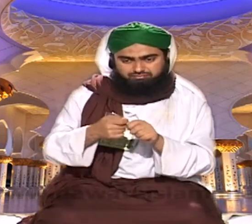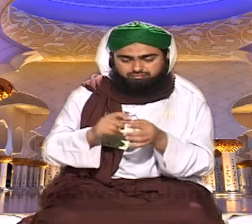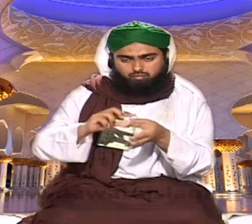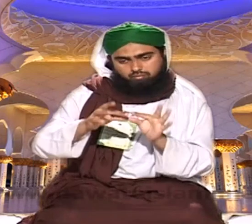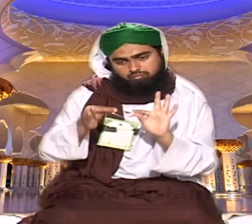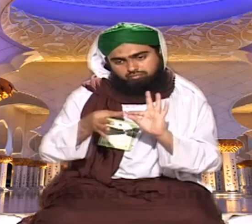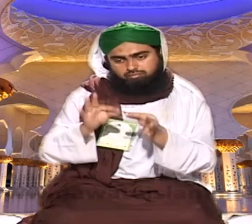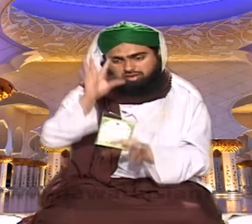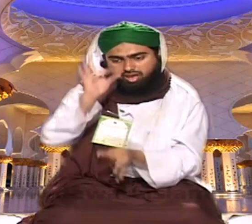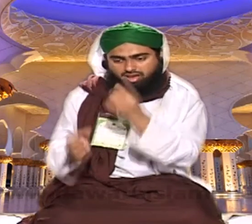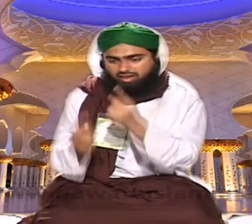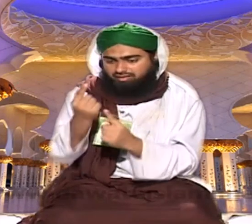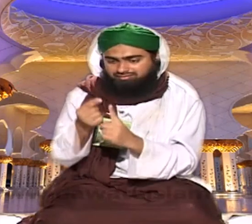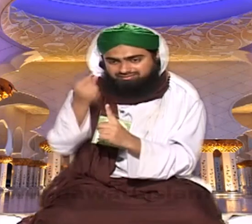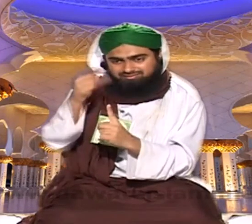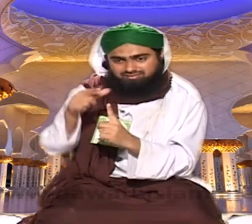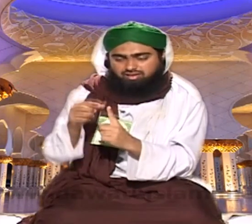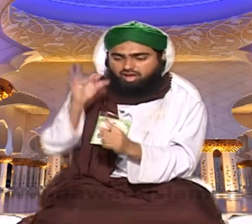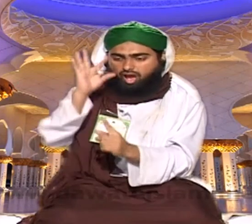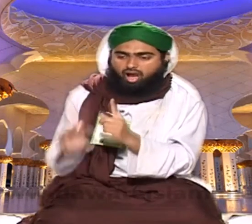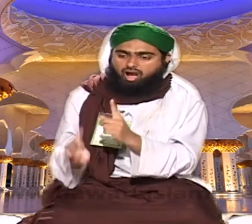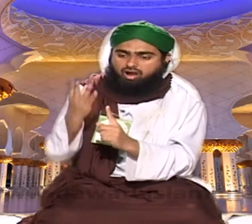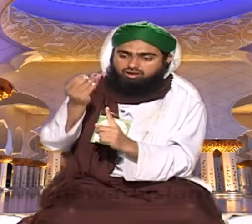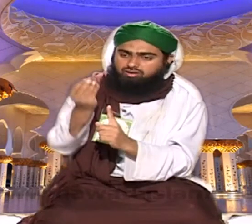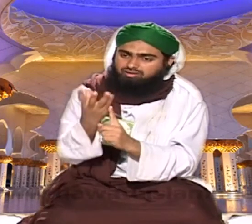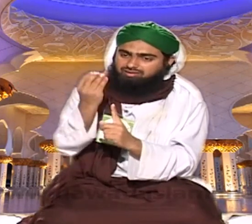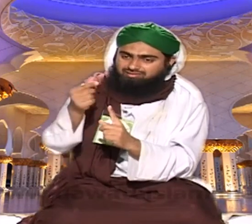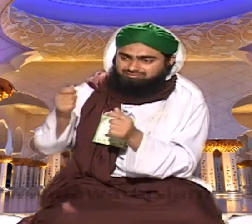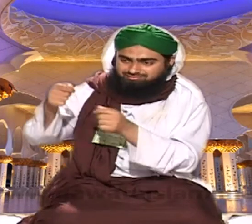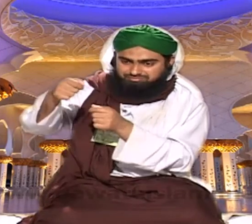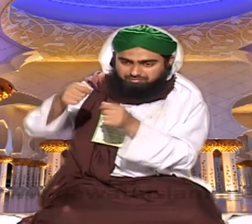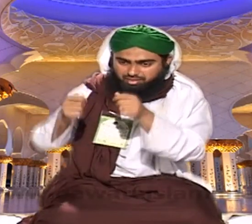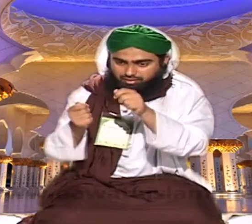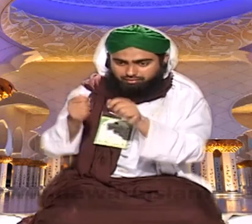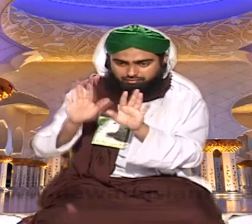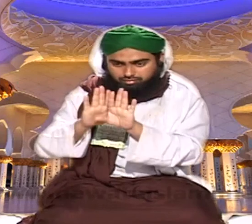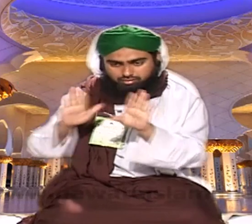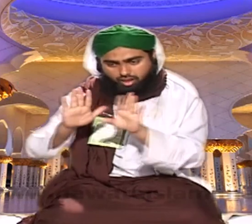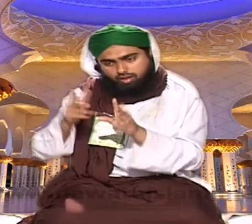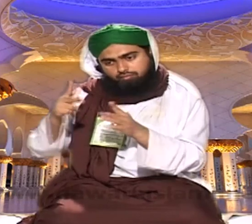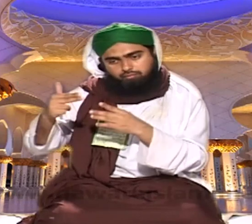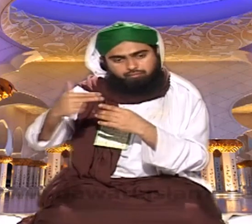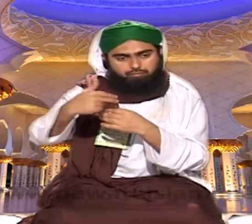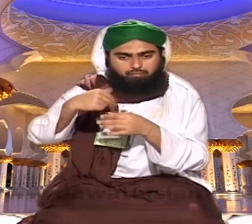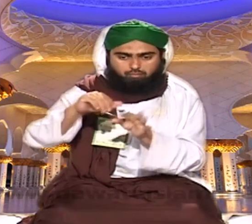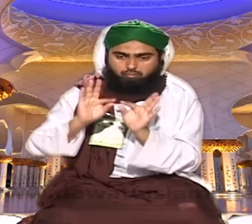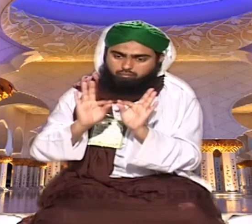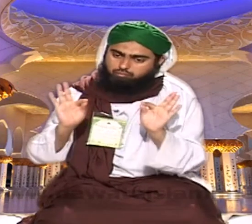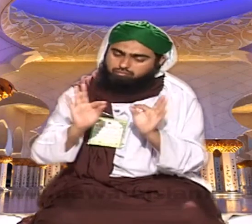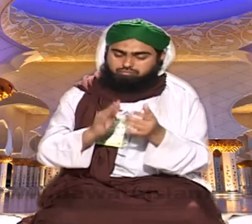لیں اچھی طرح سین کر لیں آپ تو تاویز اس میں محفوز ہو جائے گا یہ بلکل لاکت وغیرہ کی عادت چھوڑ دیں یہ سب